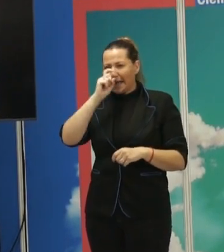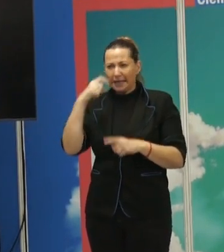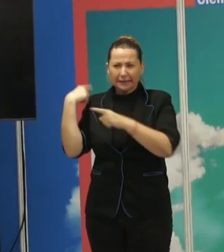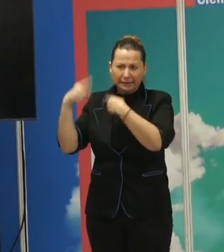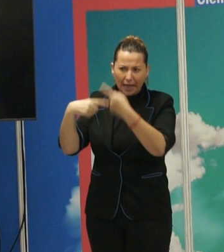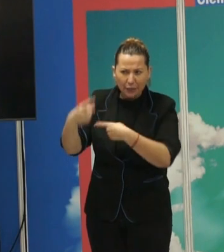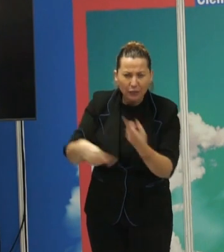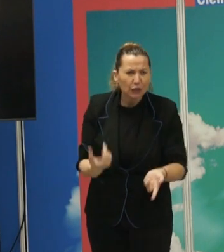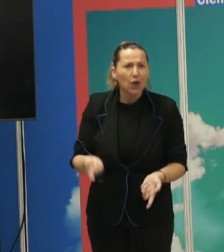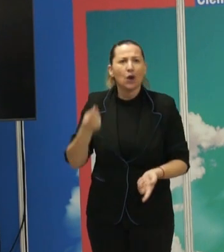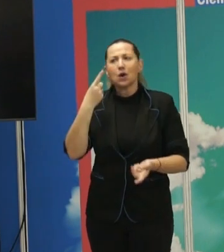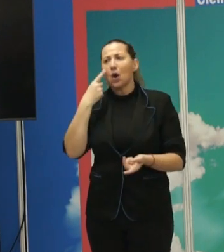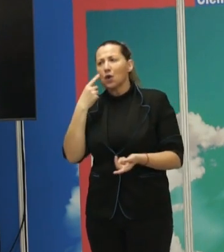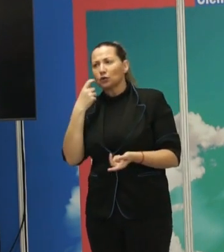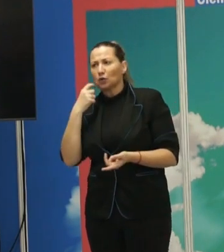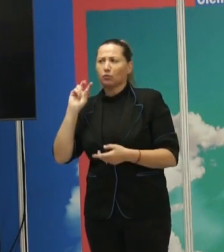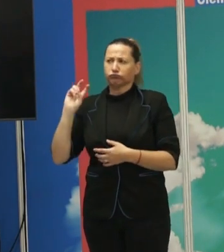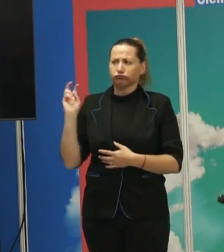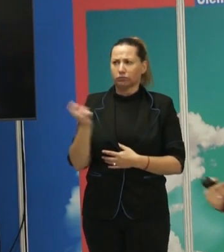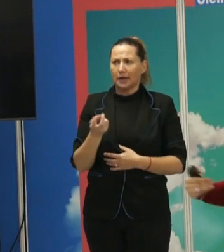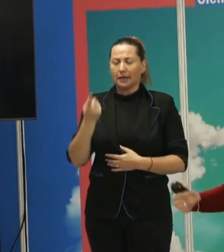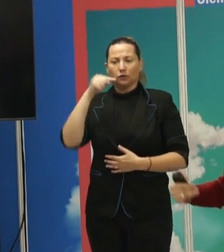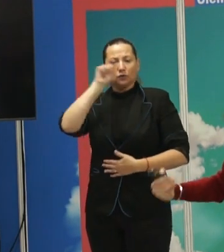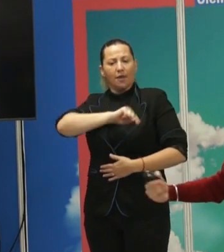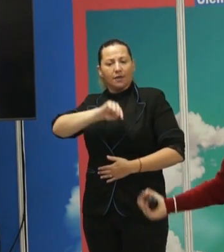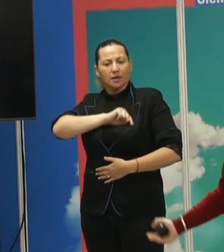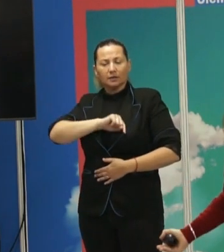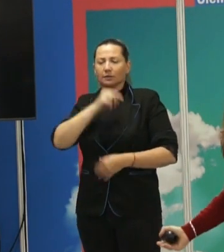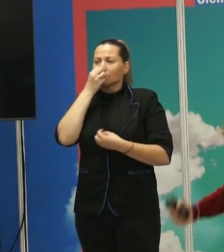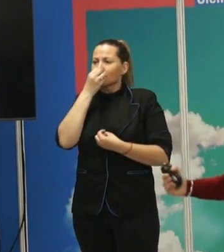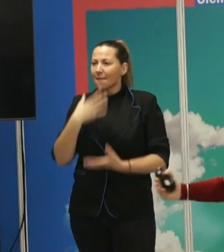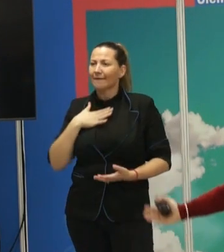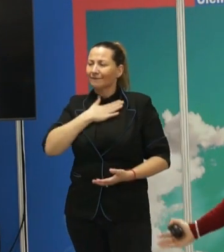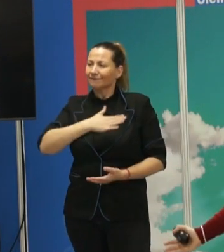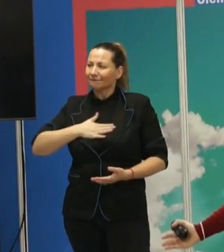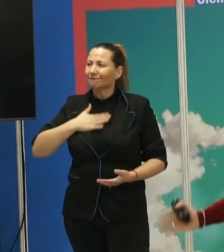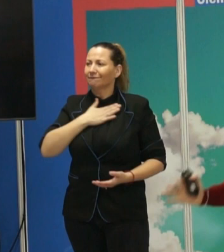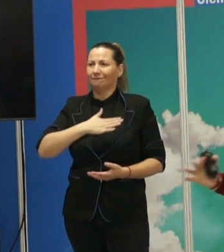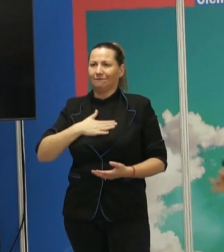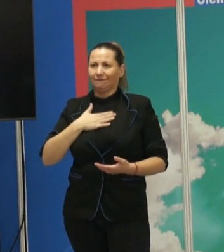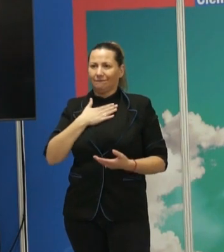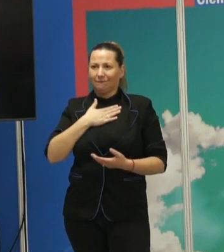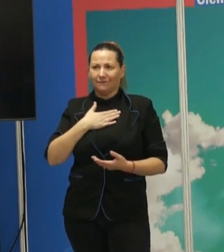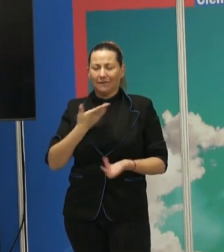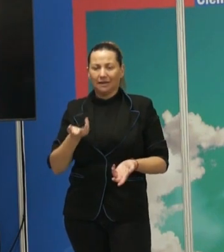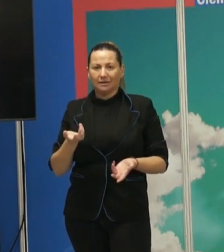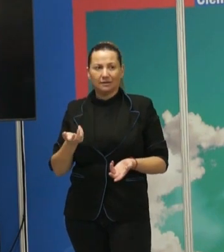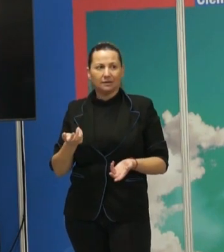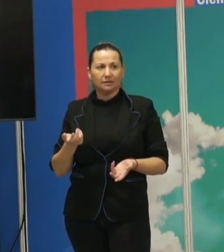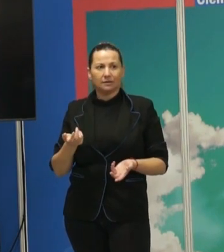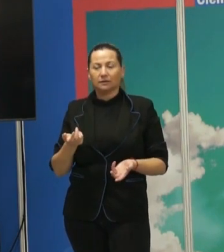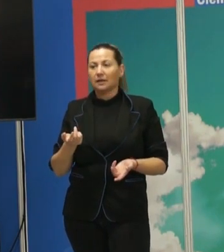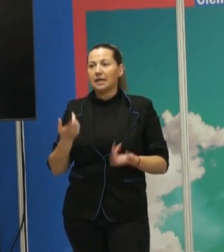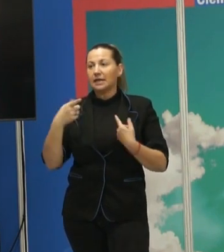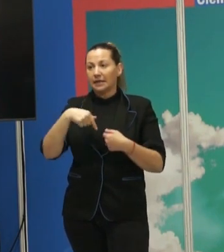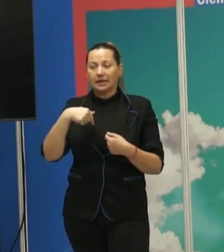dirigirte y que te hacen sentirte a gusto con esos que lo hacen como tú y que lo ven como tú. Y diferente de los que hacen de